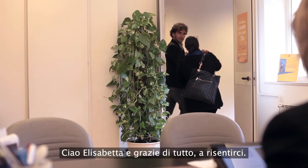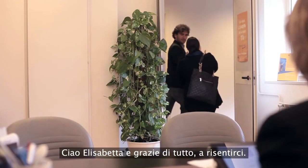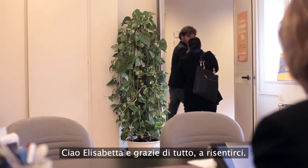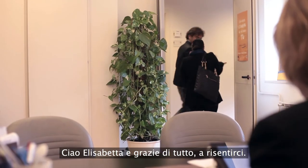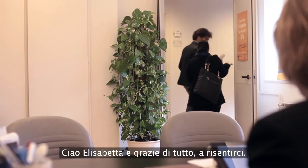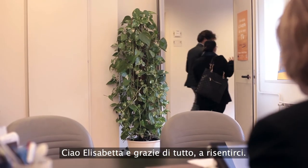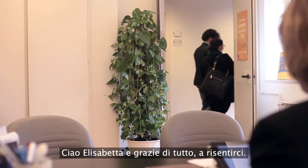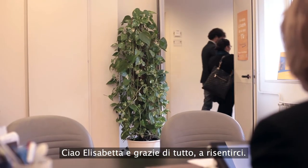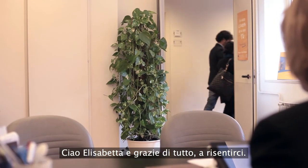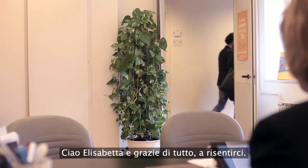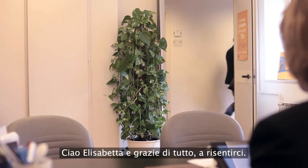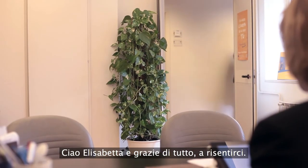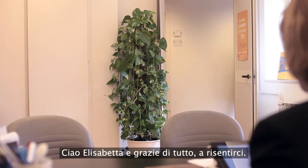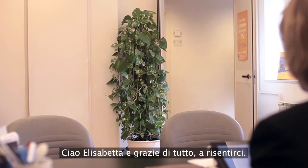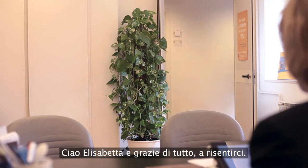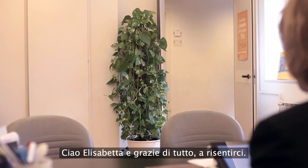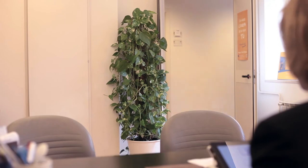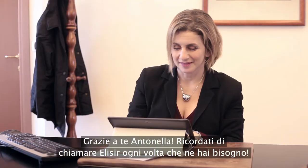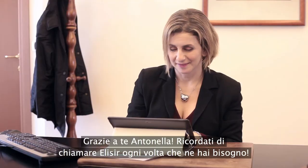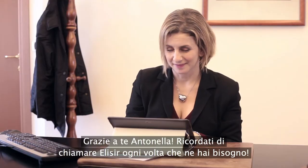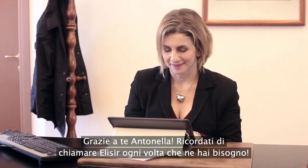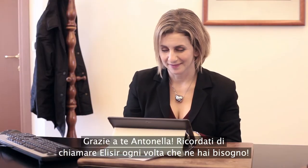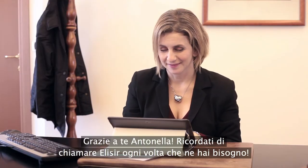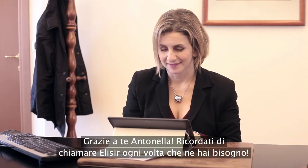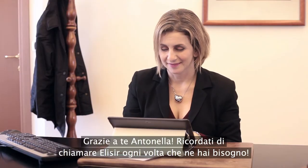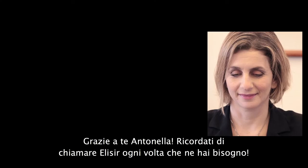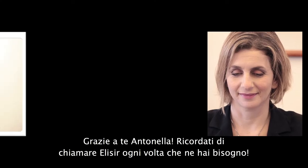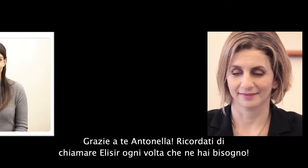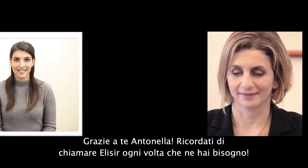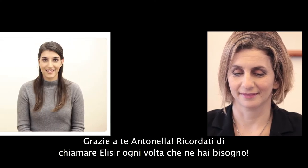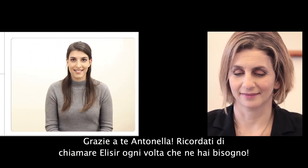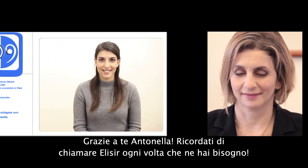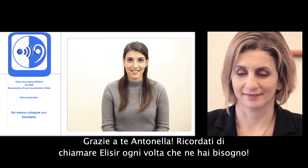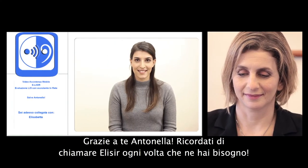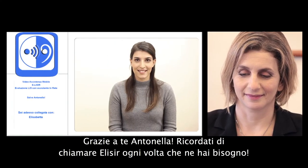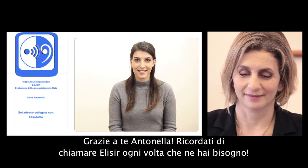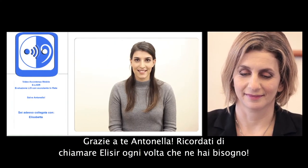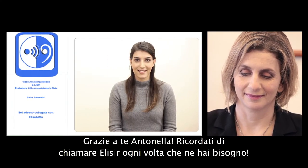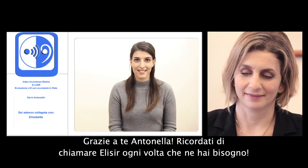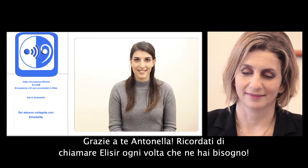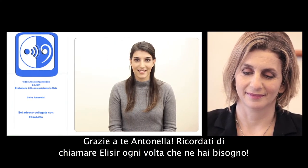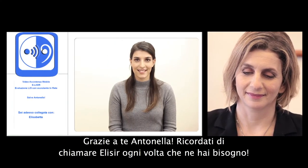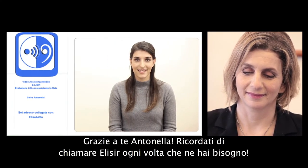Ciao Elisabetta e grazie di tutto a risentirci. Grazie a te Antonella. Ricordati di chiamare LISIro ogni volta che ne hai bisogno.